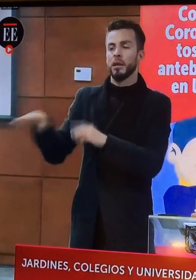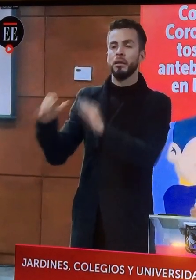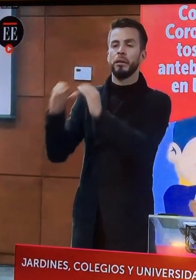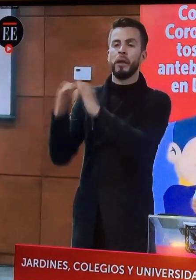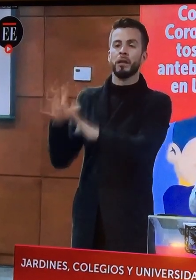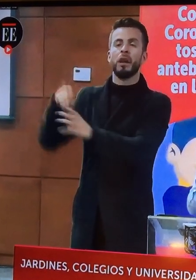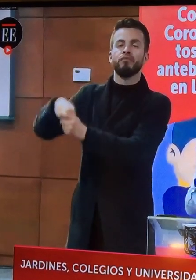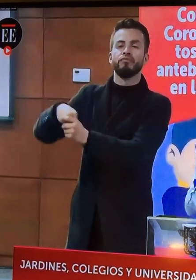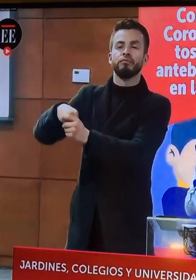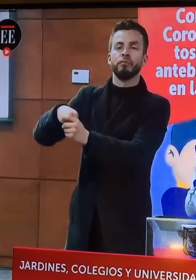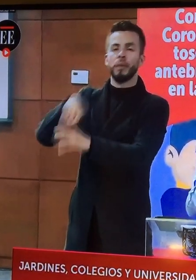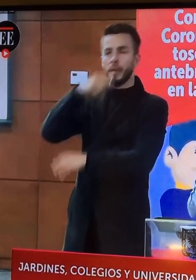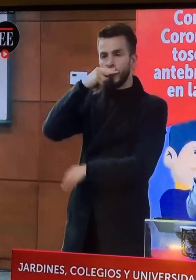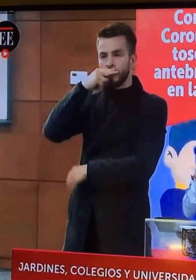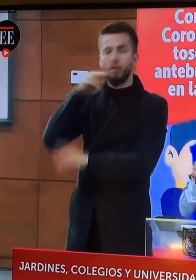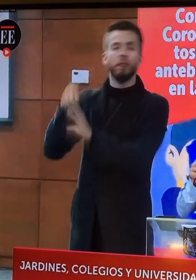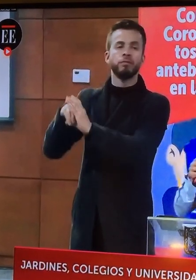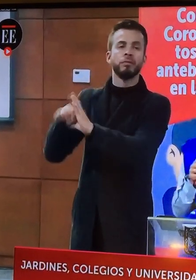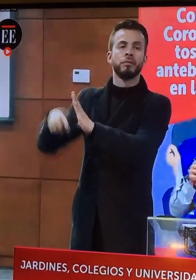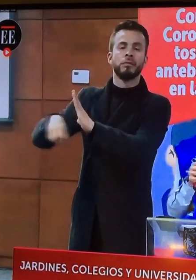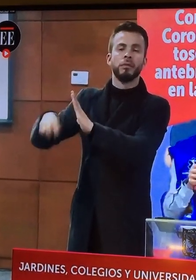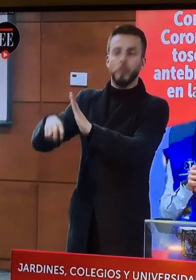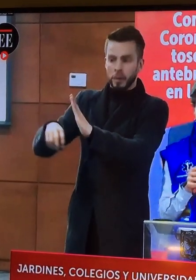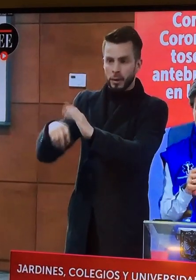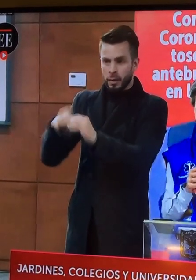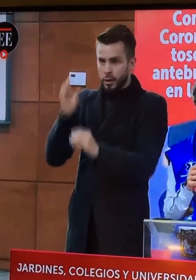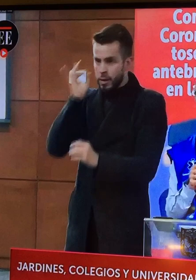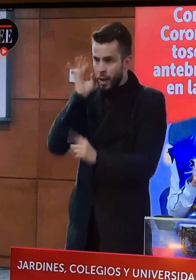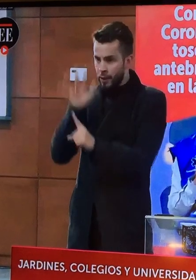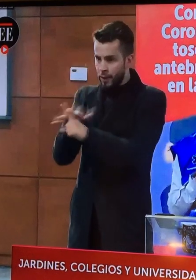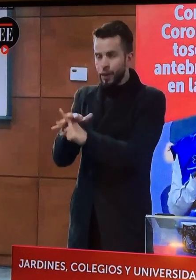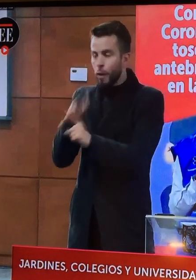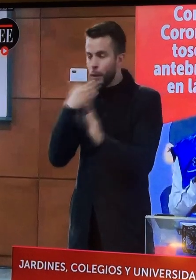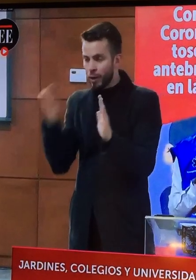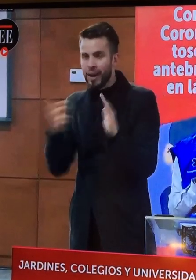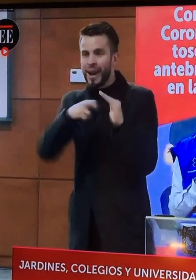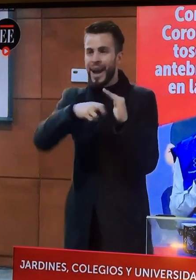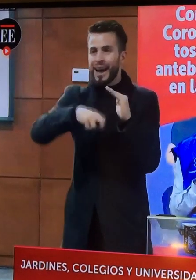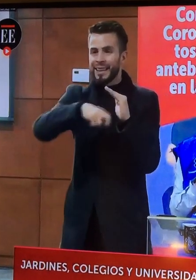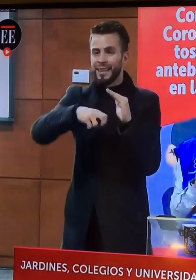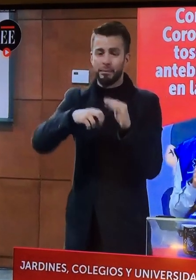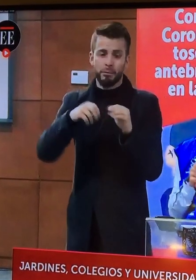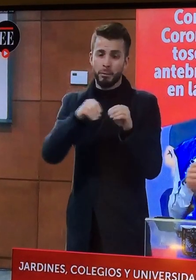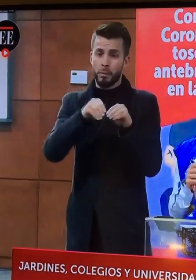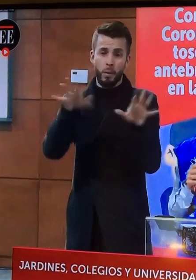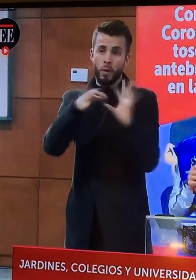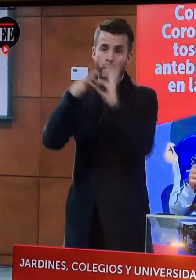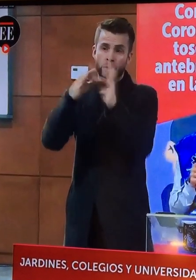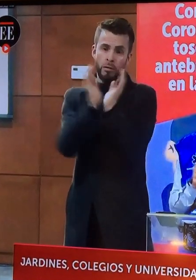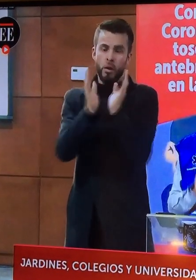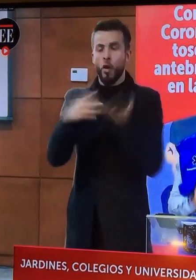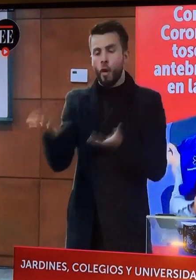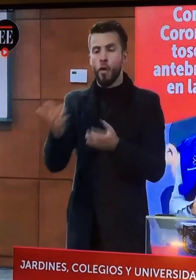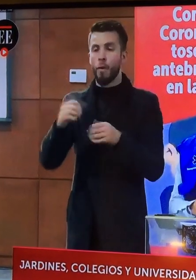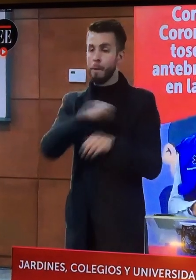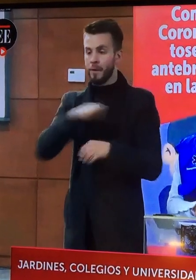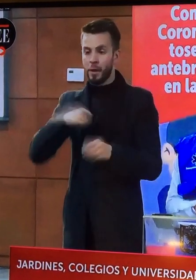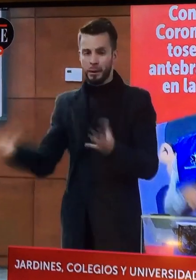casa incrementa en riesgo. En cambio, dejando a un buen cuidado de su jardín infantil, sea público o privado, minimiza el riesgo.